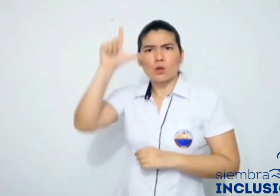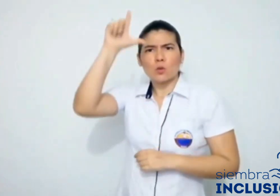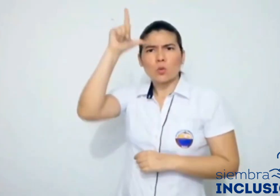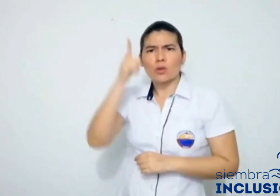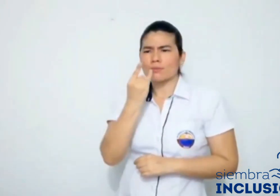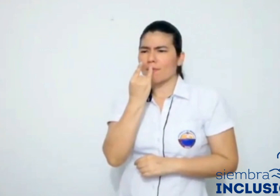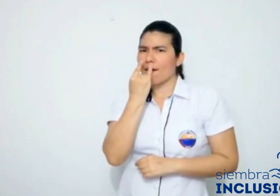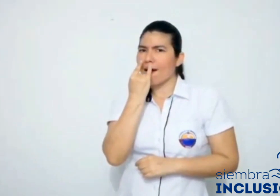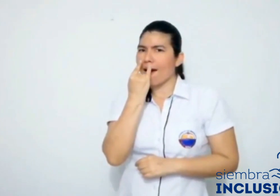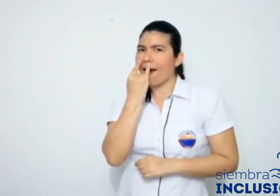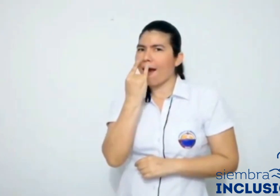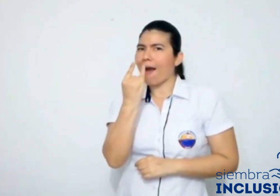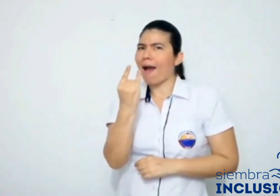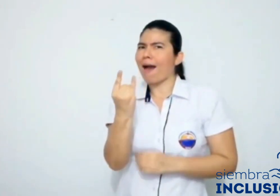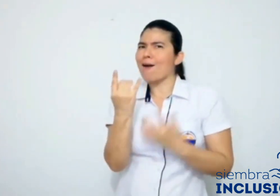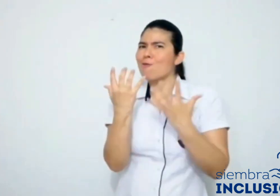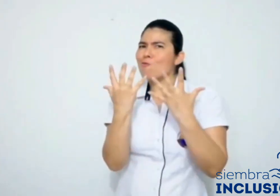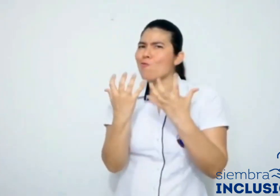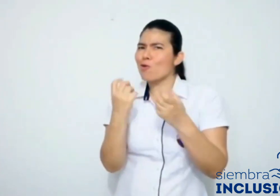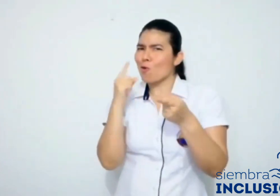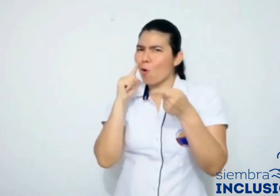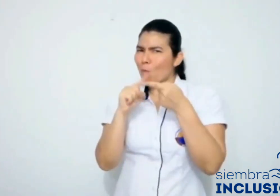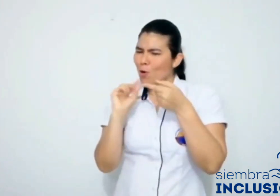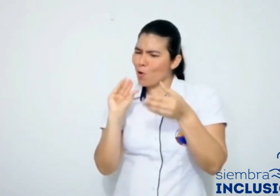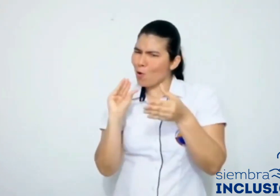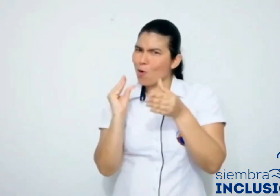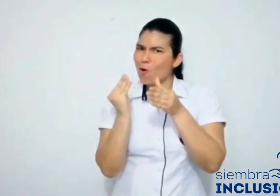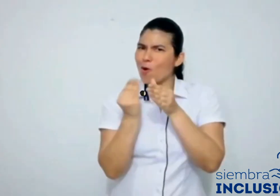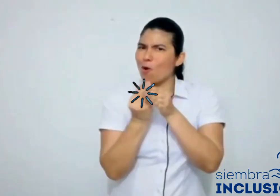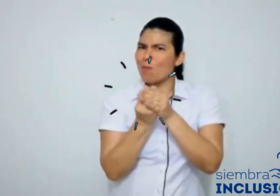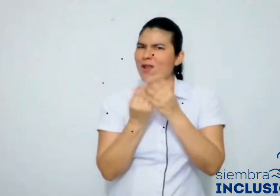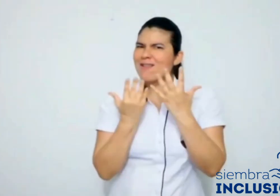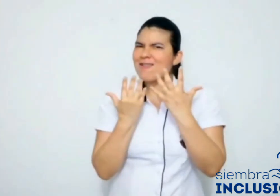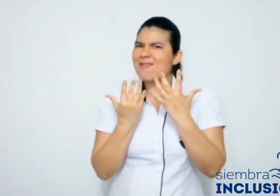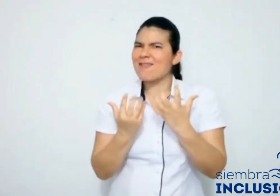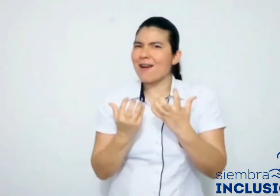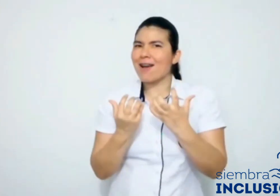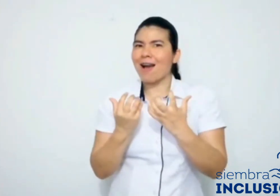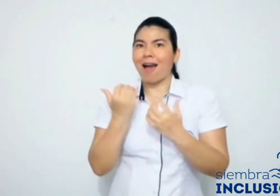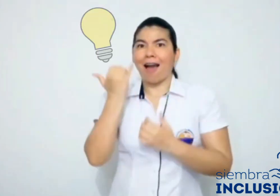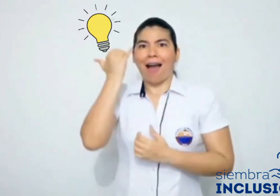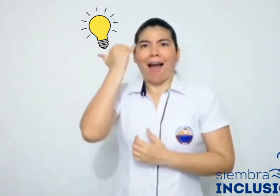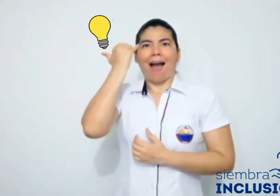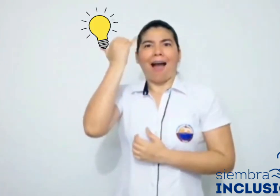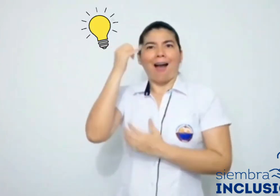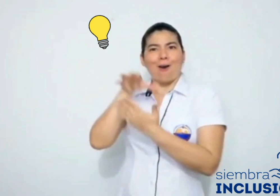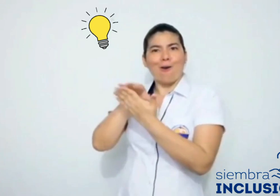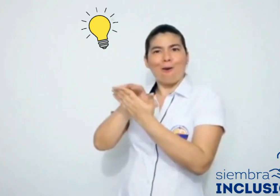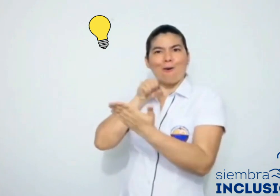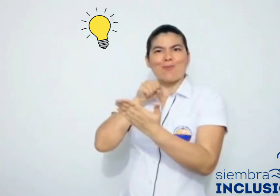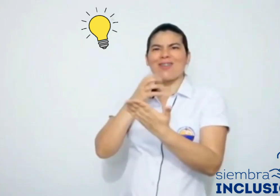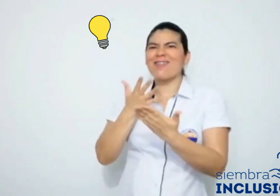estudiante sordo, ha venido promoviendo el aprendizaje de lengua de señas